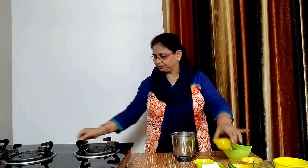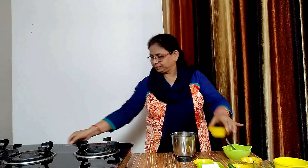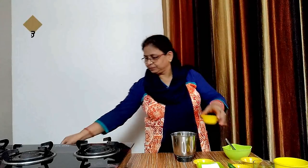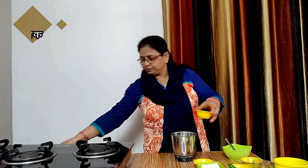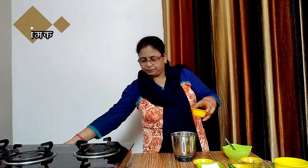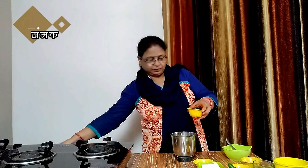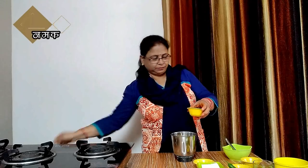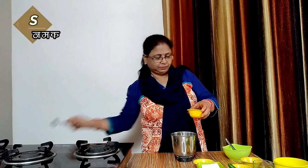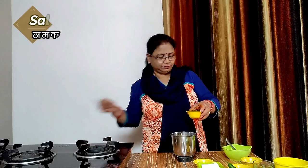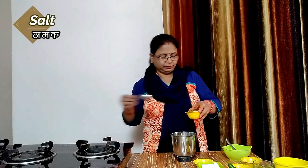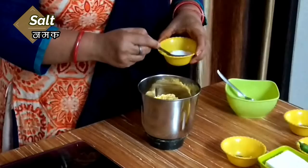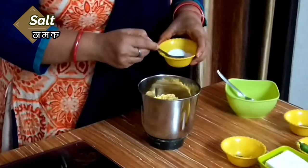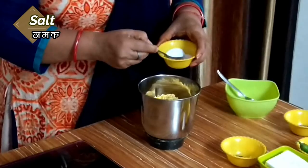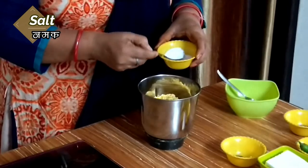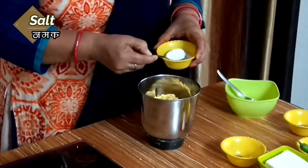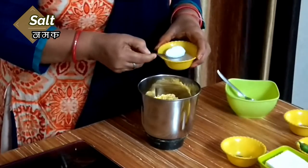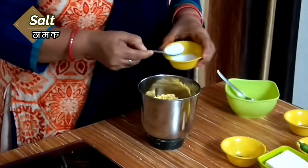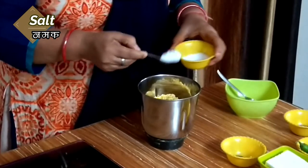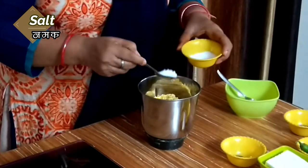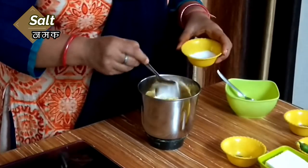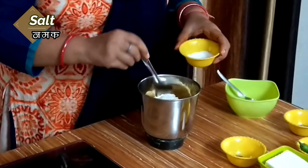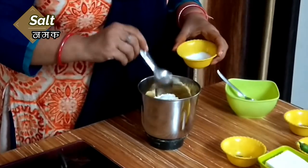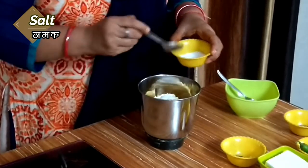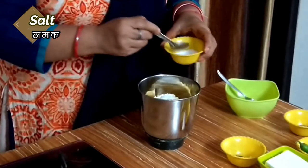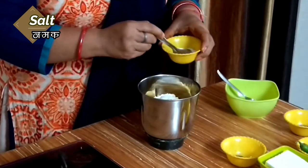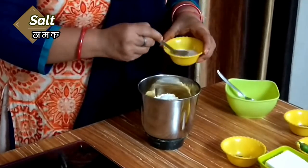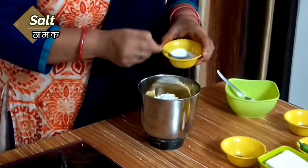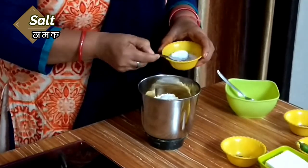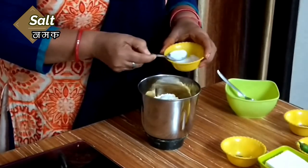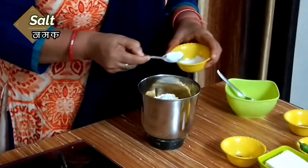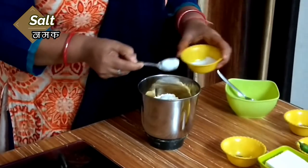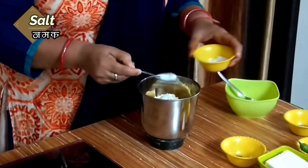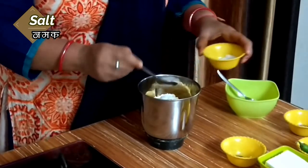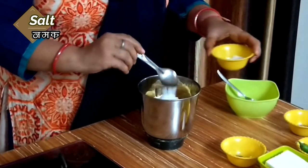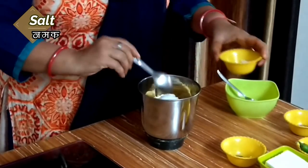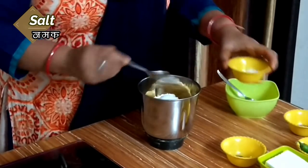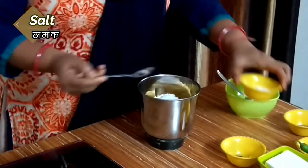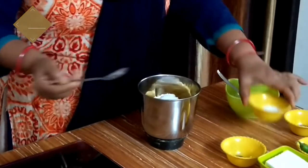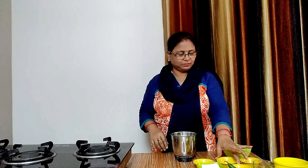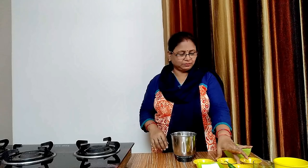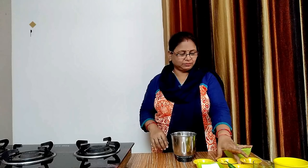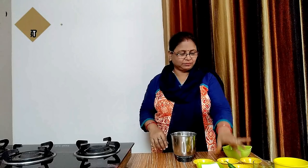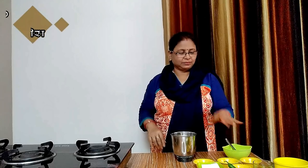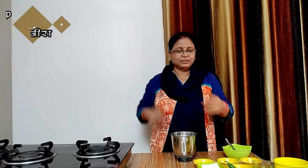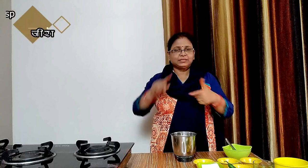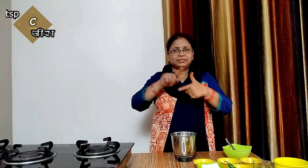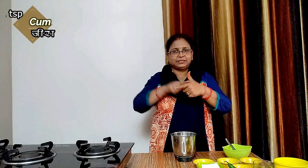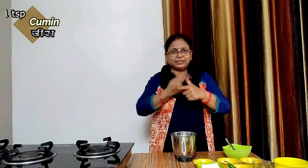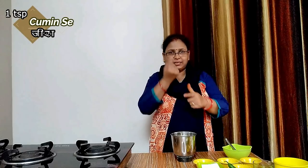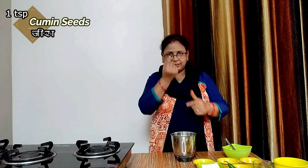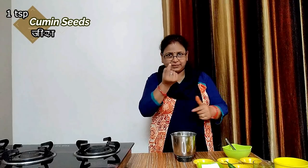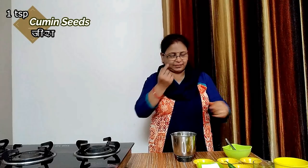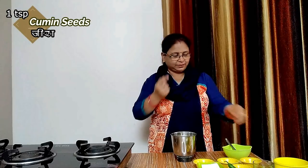एक चम मजीरा